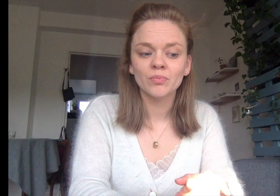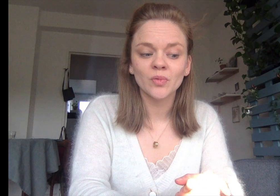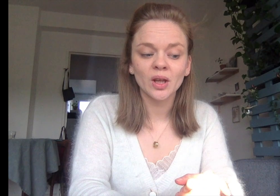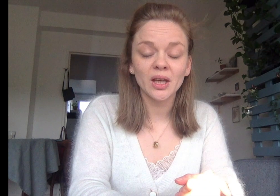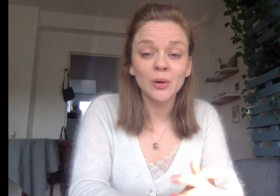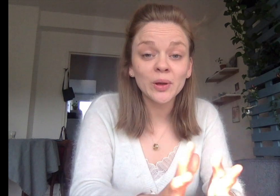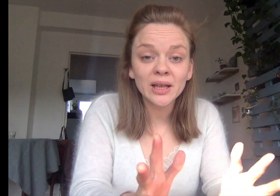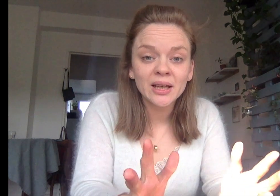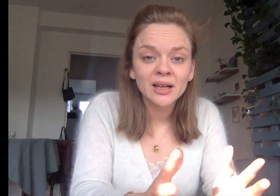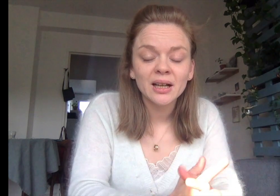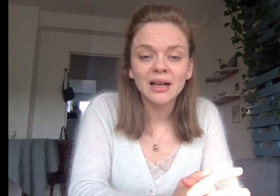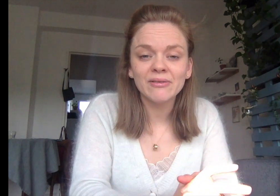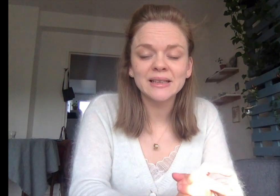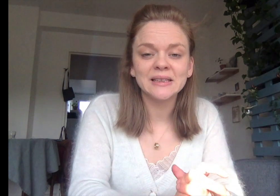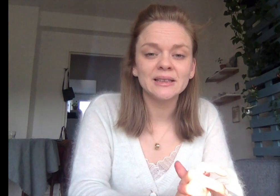Et oui ! La phrase était